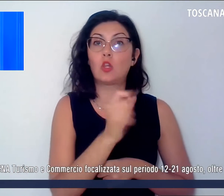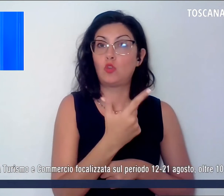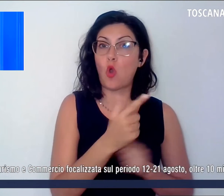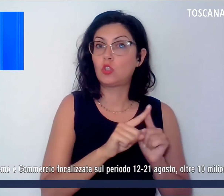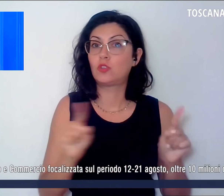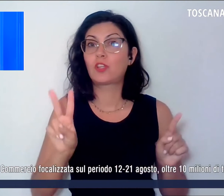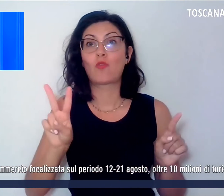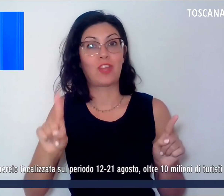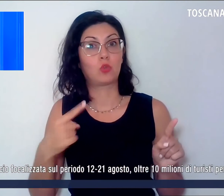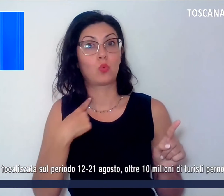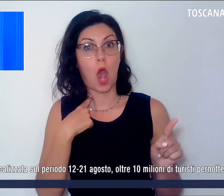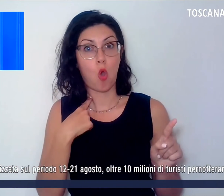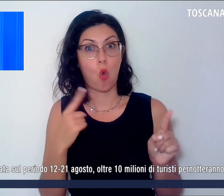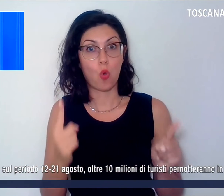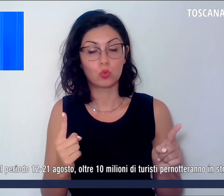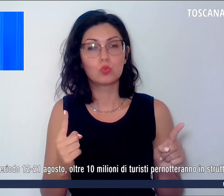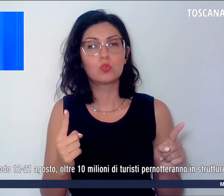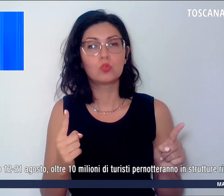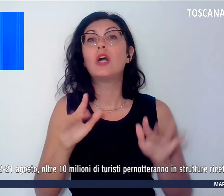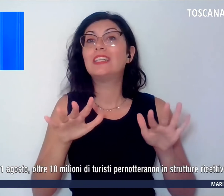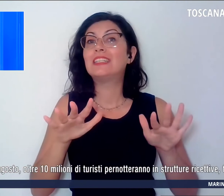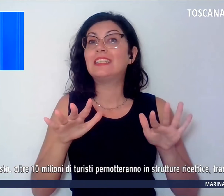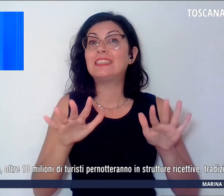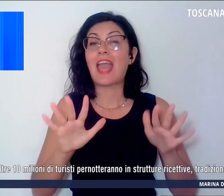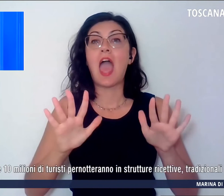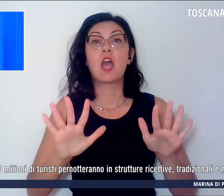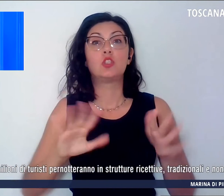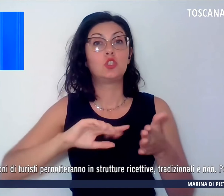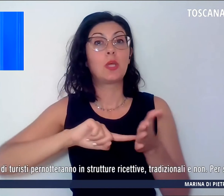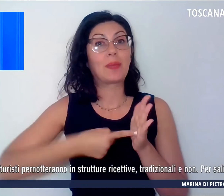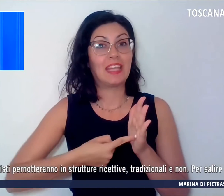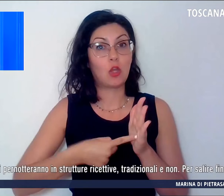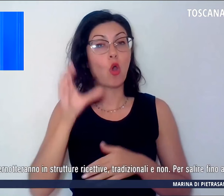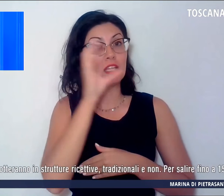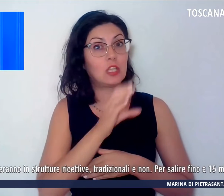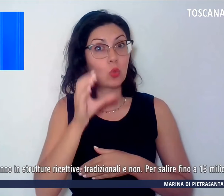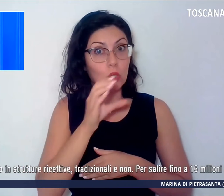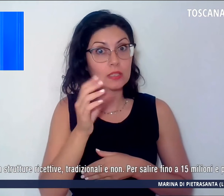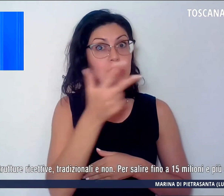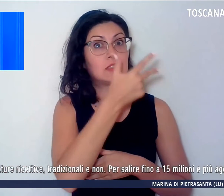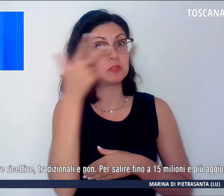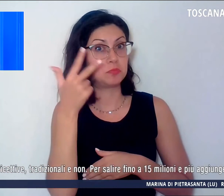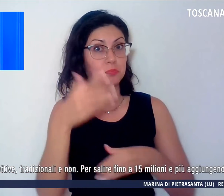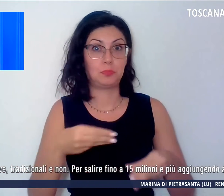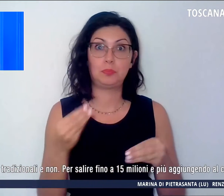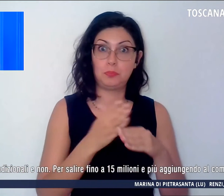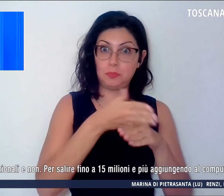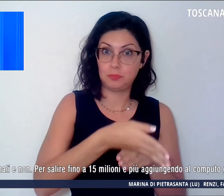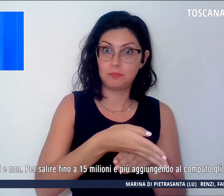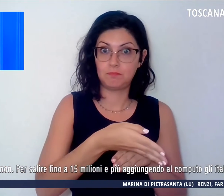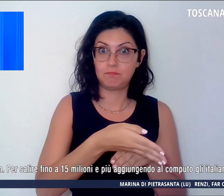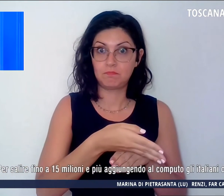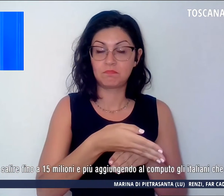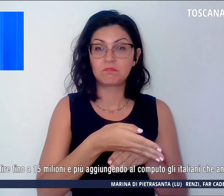agosto, oltre 10 milioni di turisti pernotteranno in strutture ricettive tradizionali e non, per